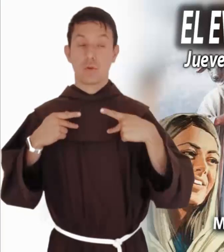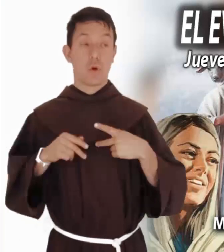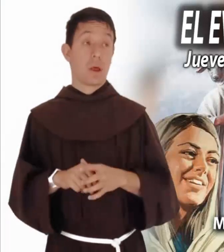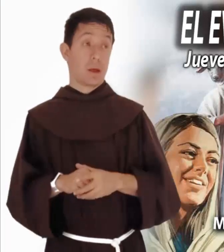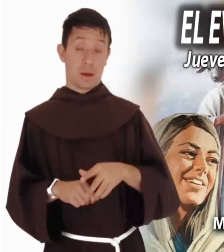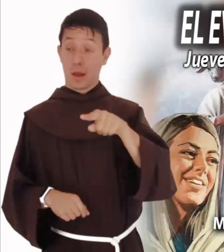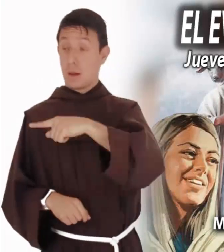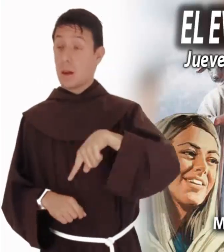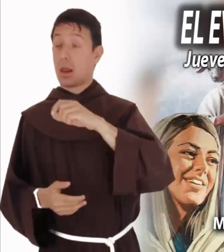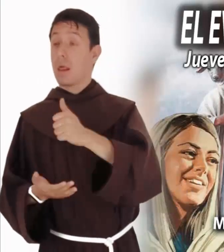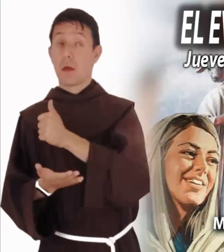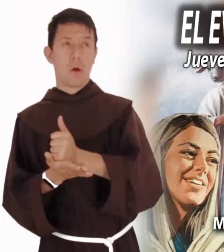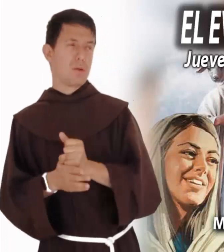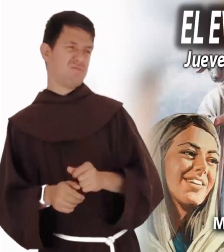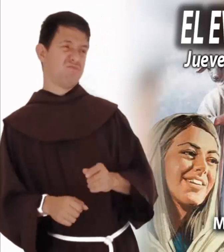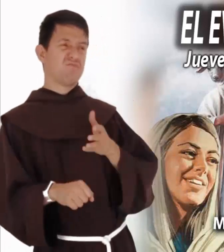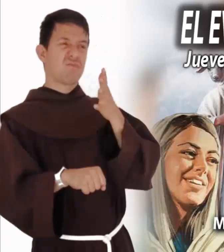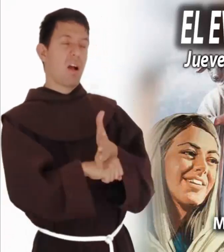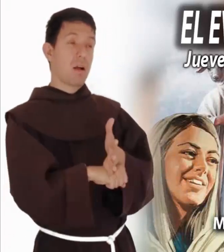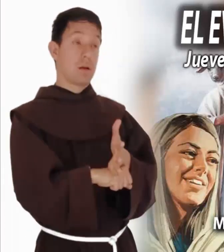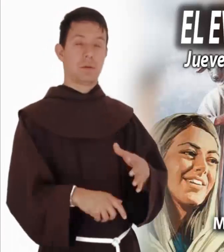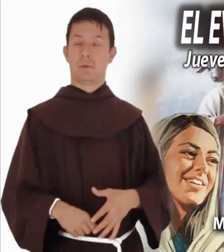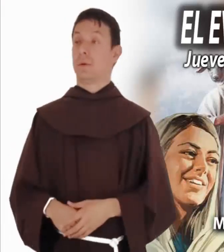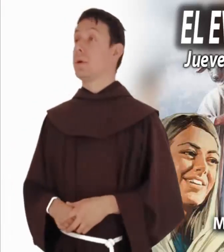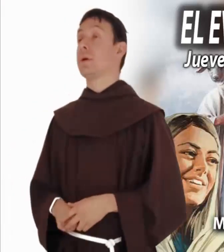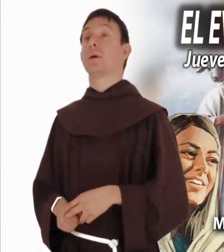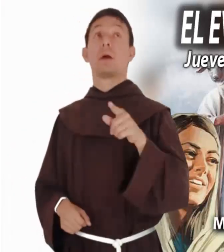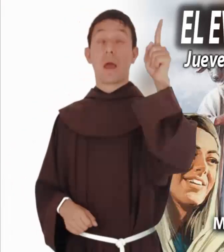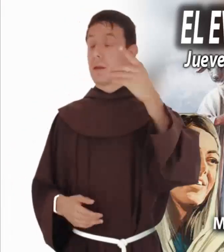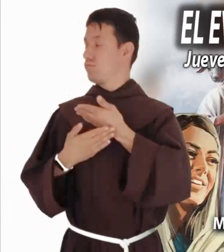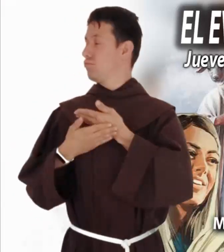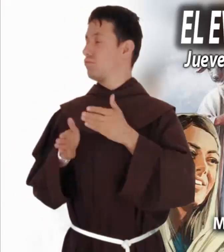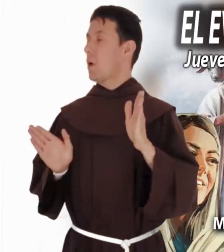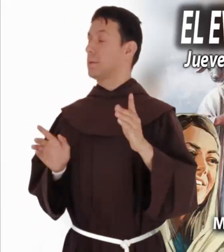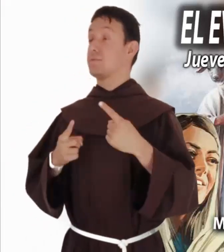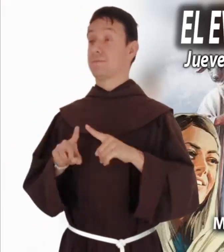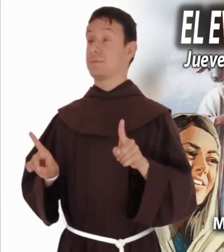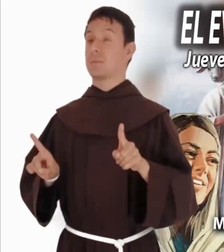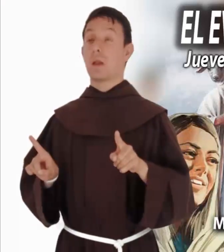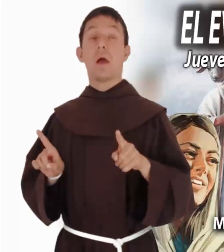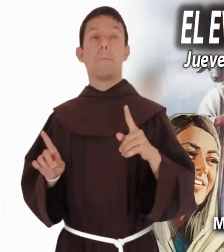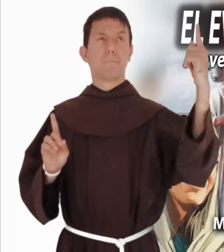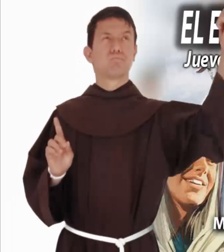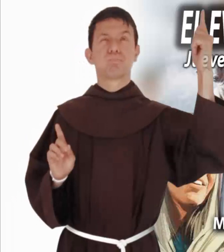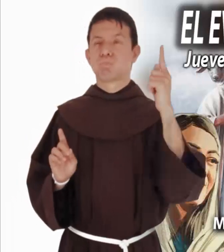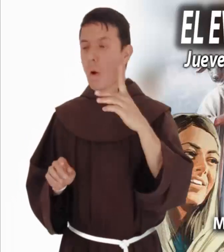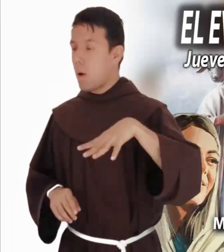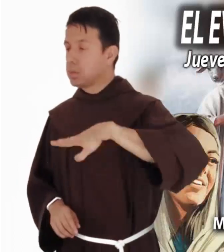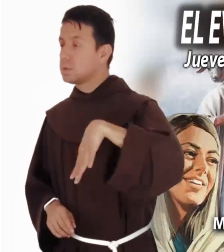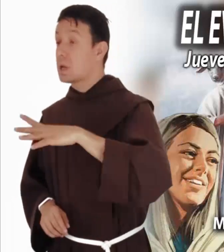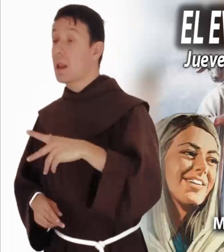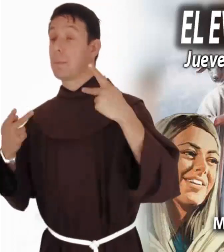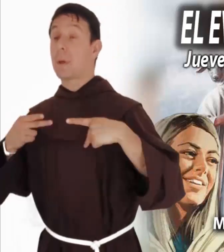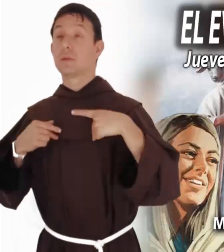¿Qué digo abre el corazón? No solamente lo abre, sino sale en búsqueda de quien se encuentra